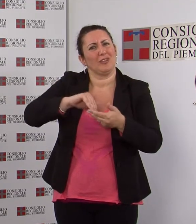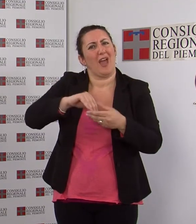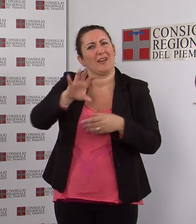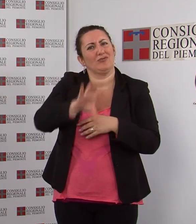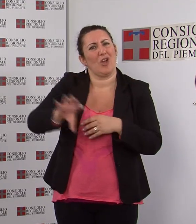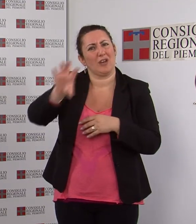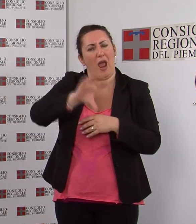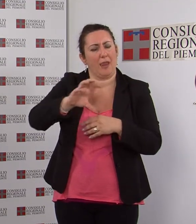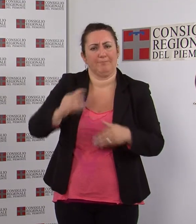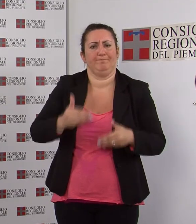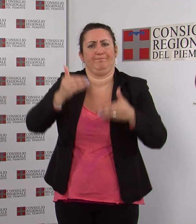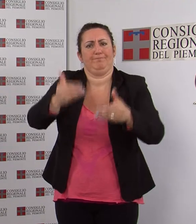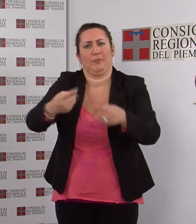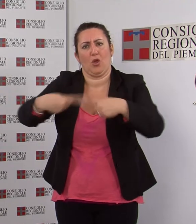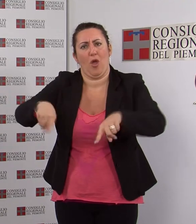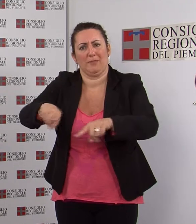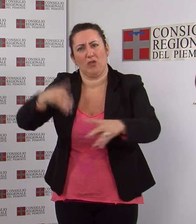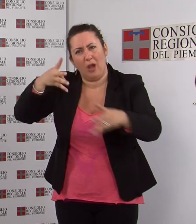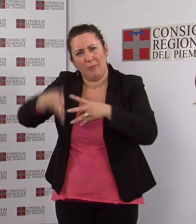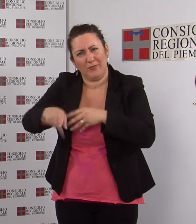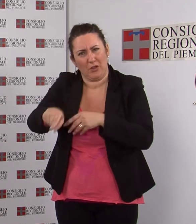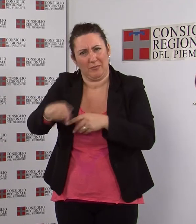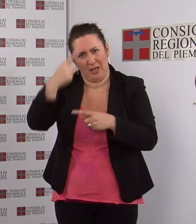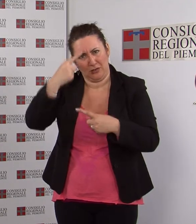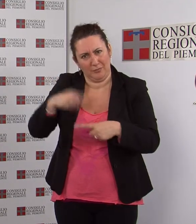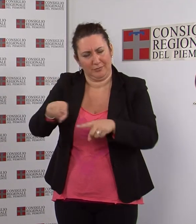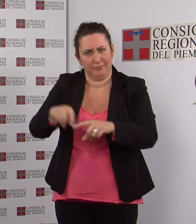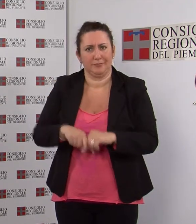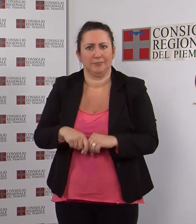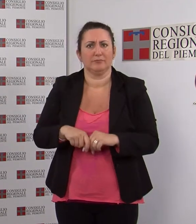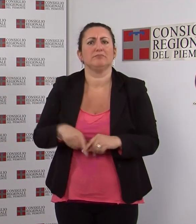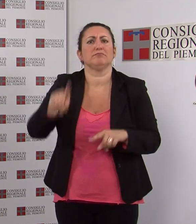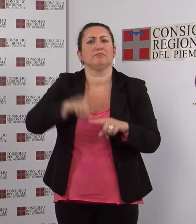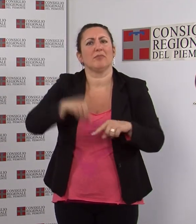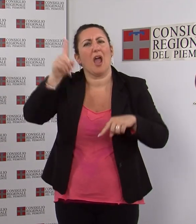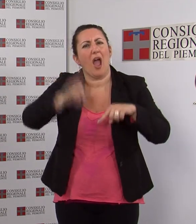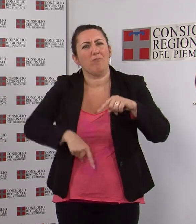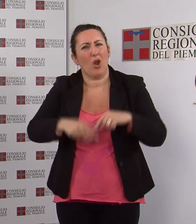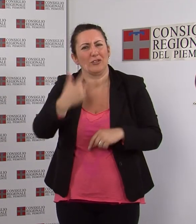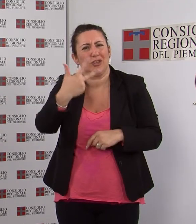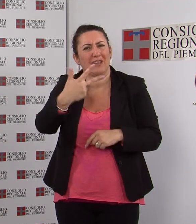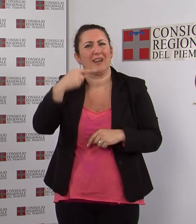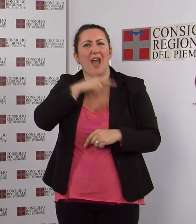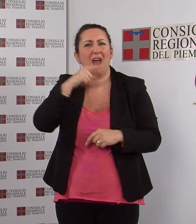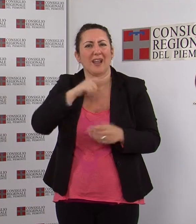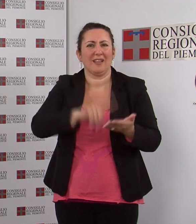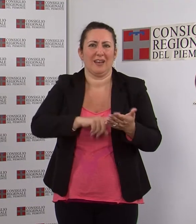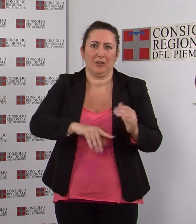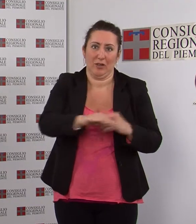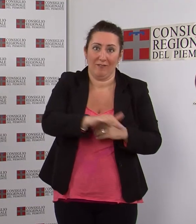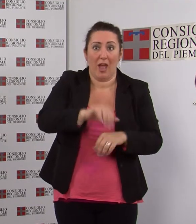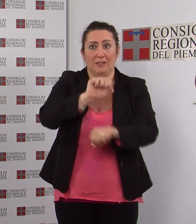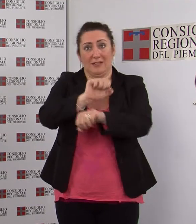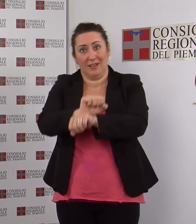approfondimento. L'assemblea ha poi proseguito il dibattito sulla proposta di legge di abolizione dei tre garanti, dei diritti dell'infanzia, dei